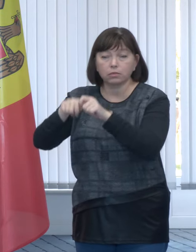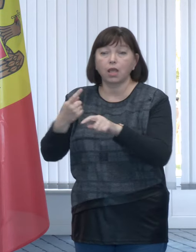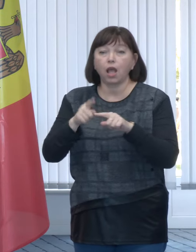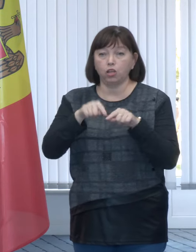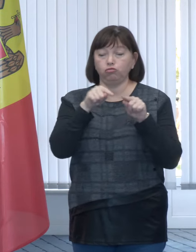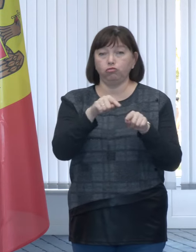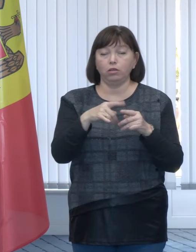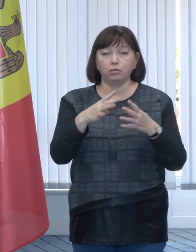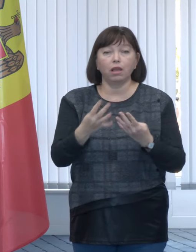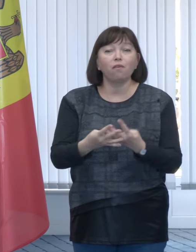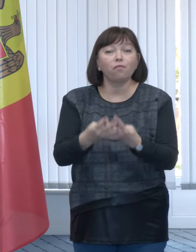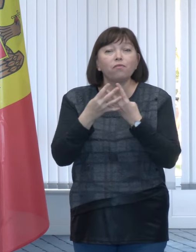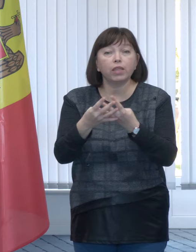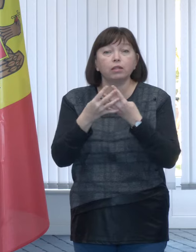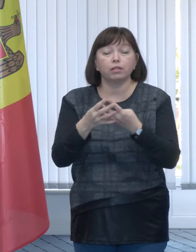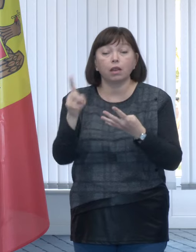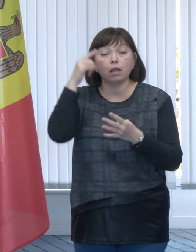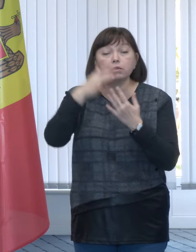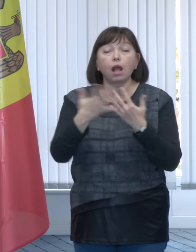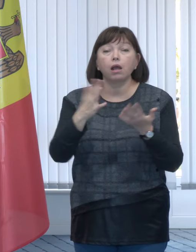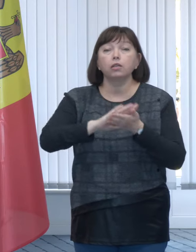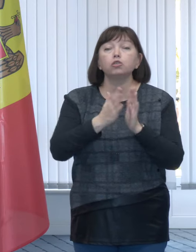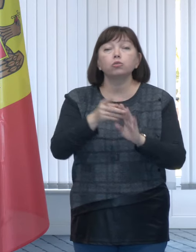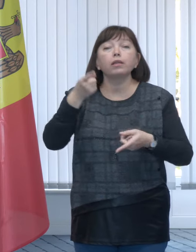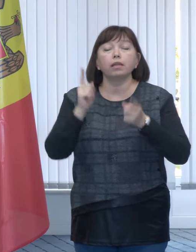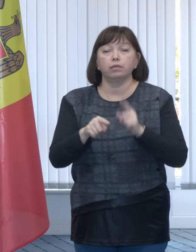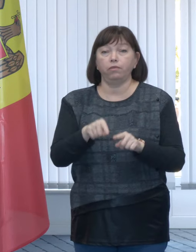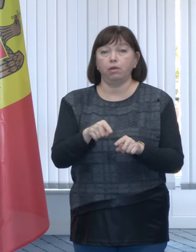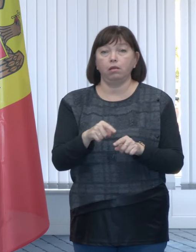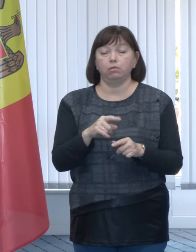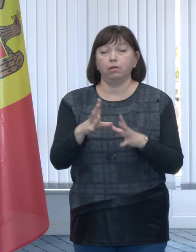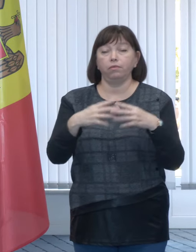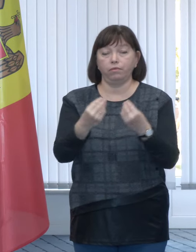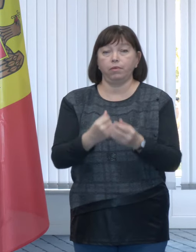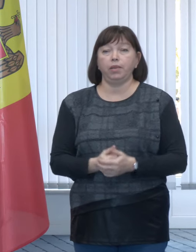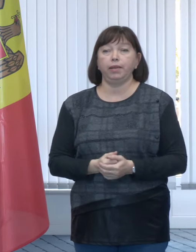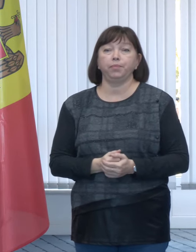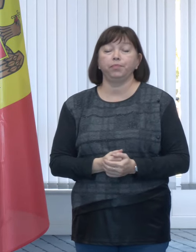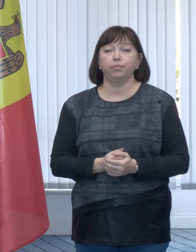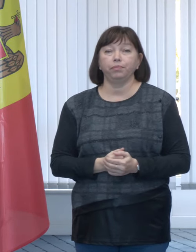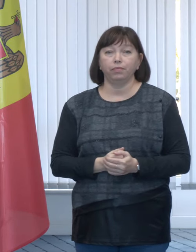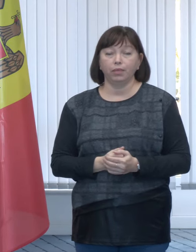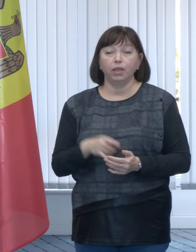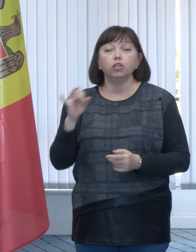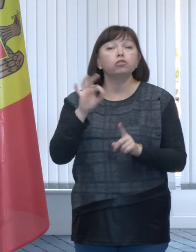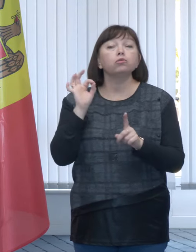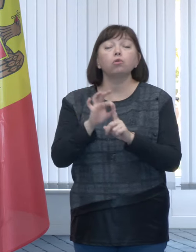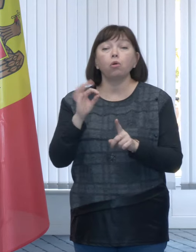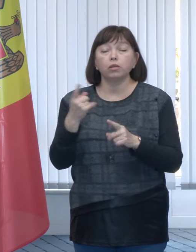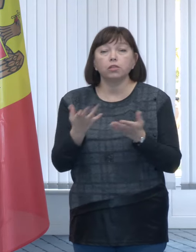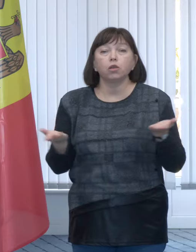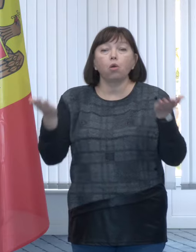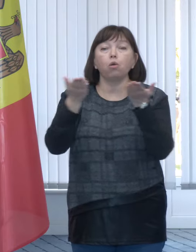aceste filtre pentru a înțelege care este situația veniturilor fiecăruia. Și scopul este să